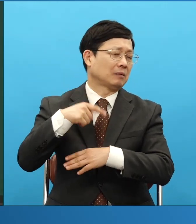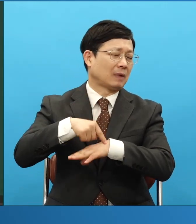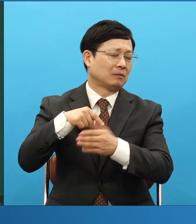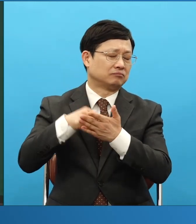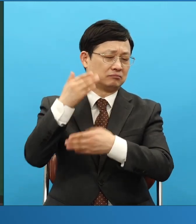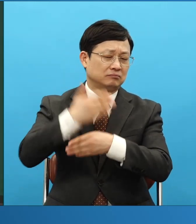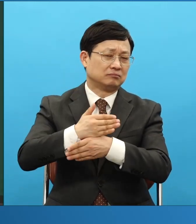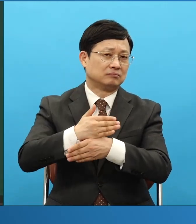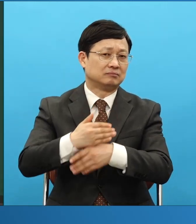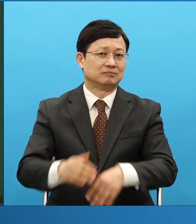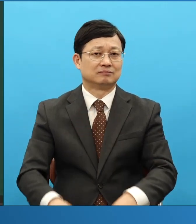그렇겠죠